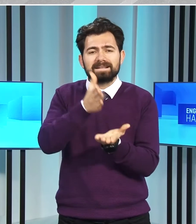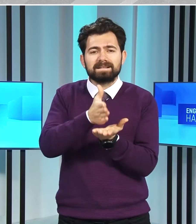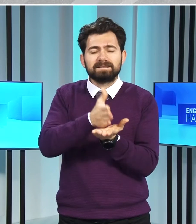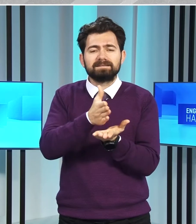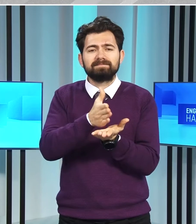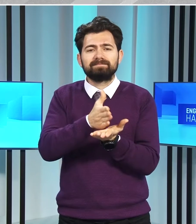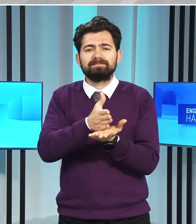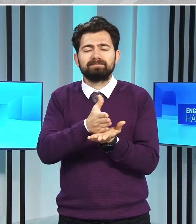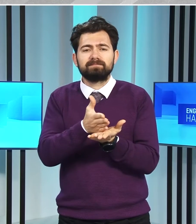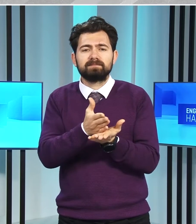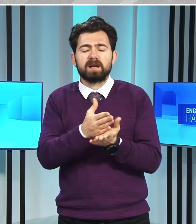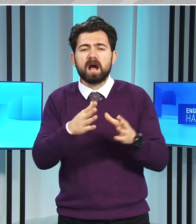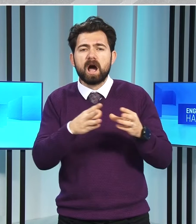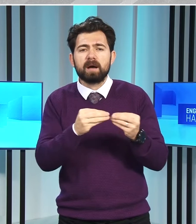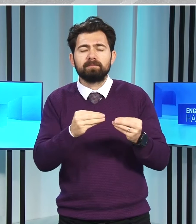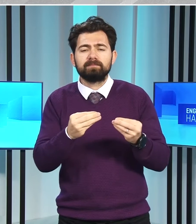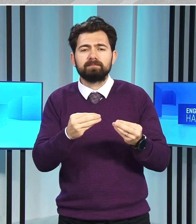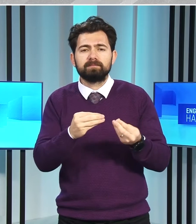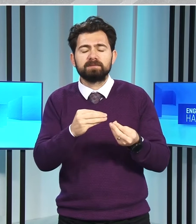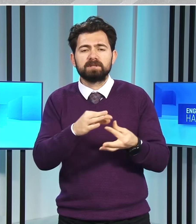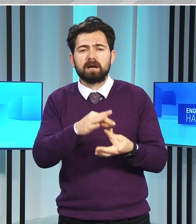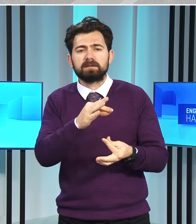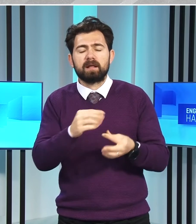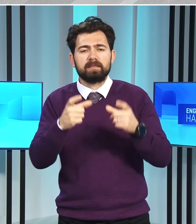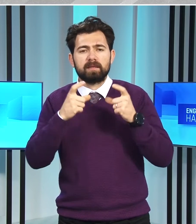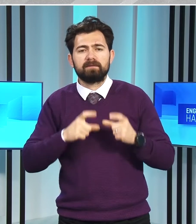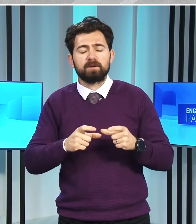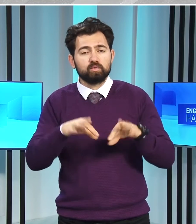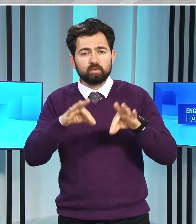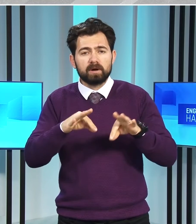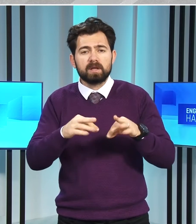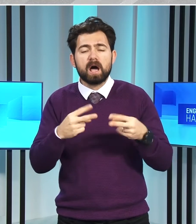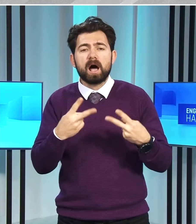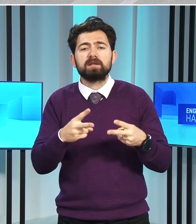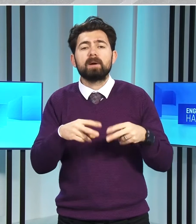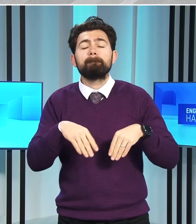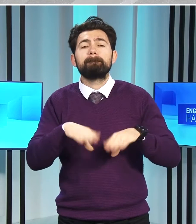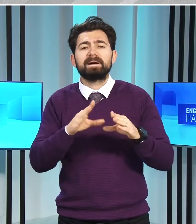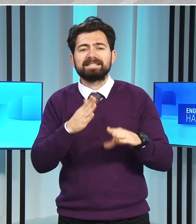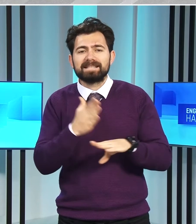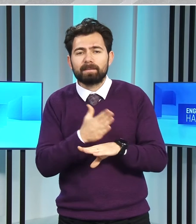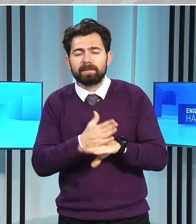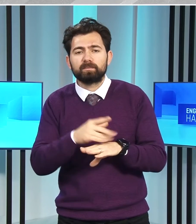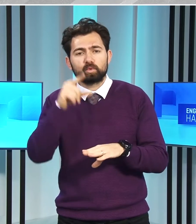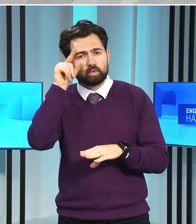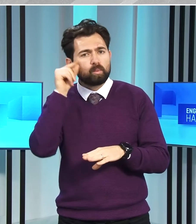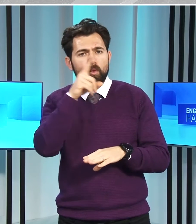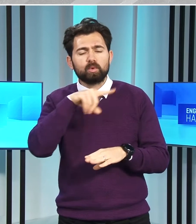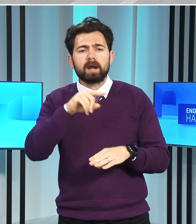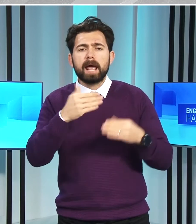halen açılamamasının sebebinin, Rum tarafının engellemesinden